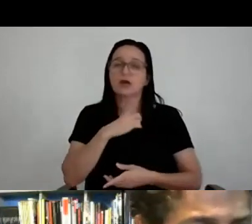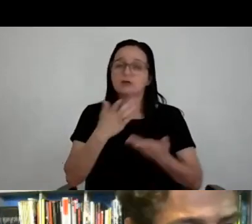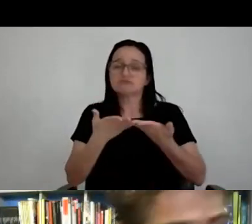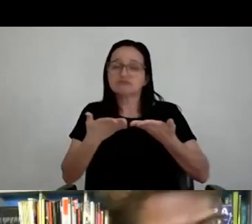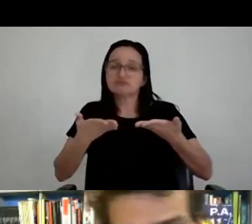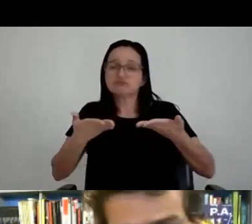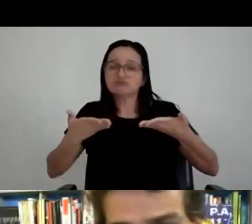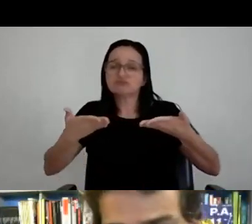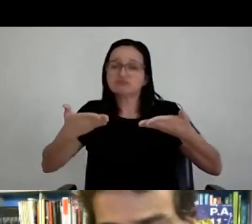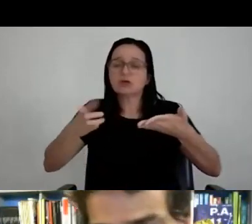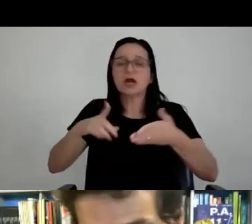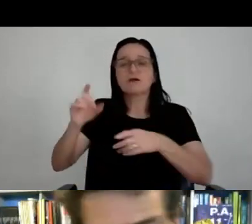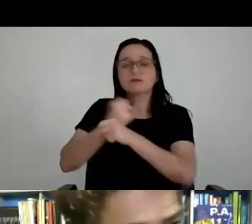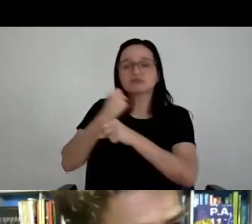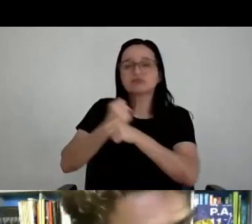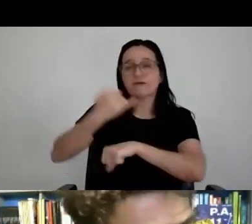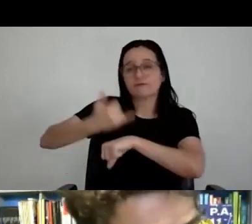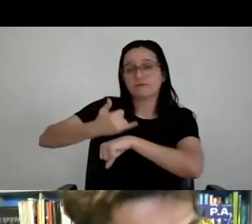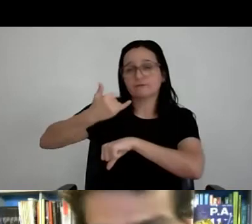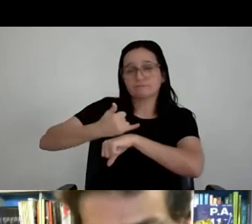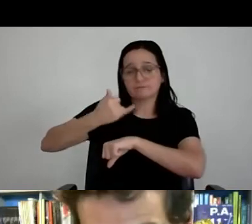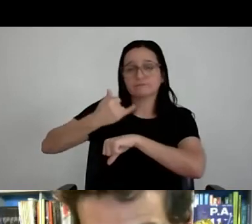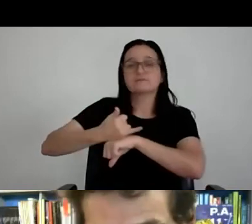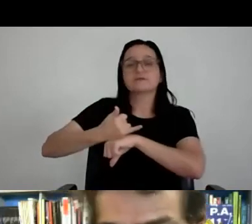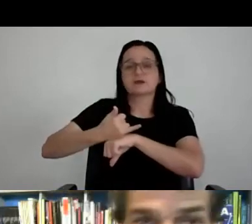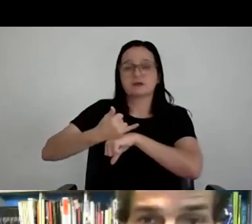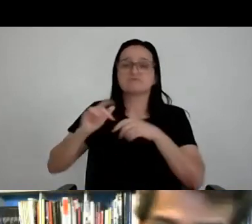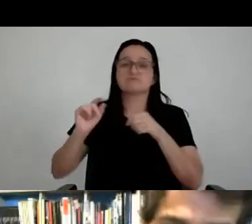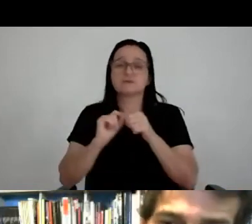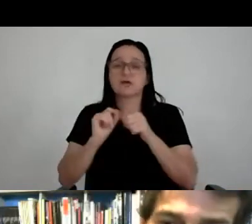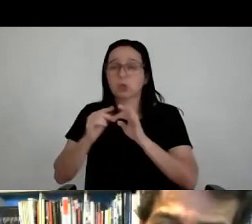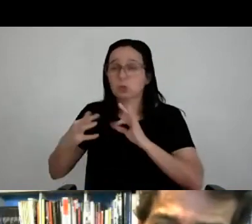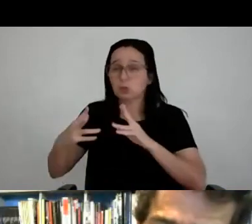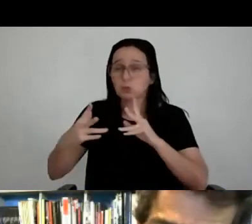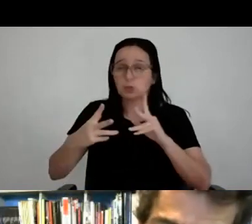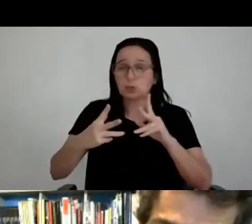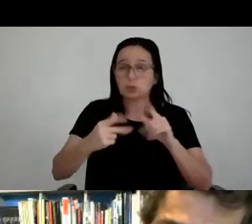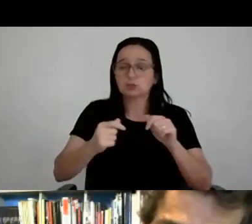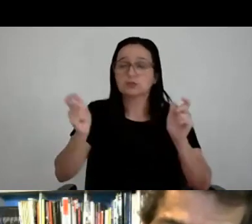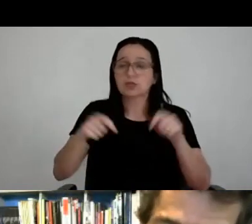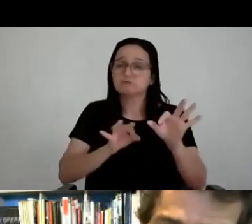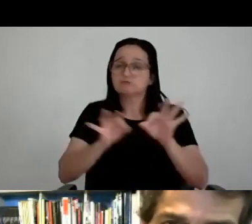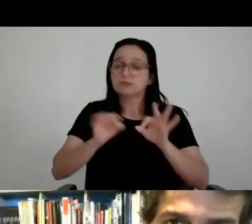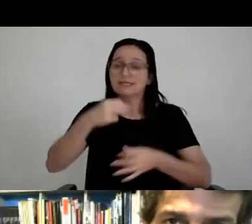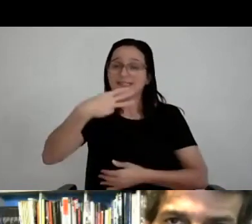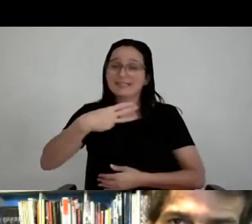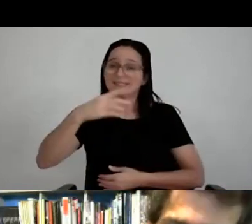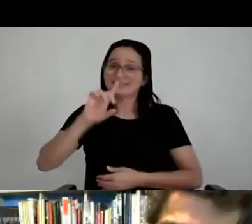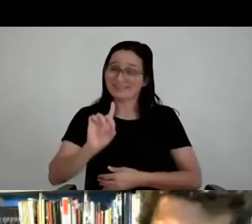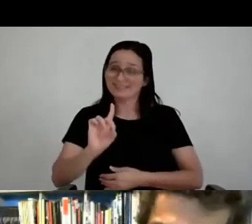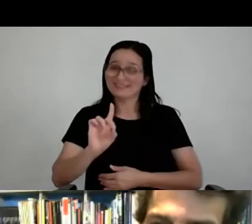aço, o cara calandrou todas as peças usando o 3D, então, ou seja, aquela eletrônica, aquela pista eletrônica que eu mostrei,